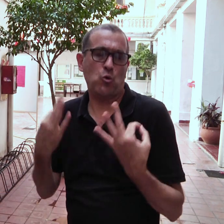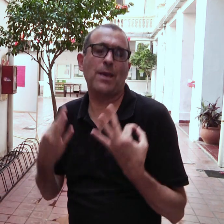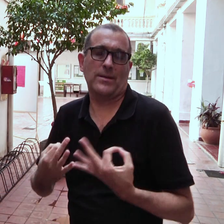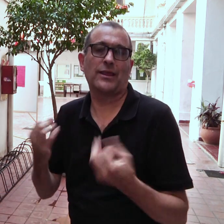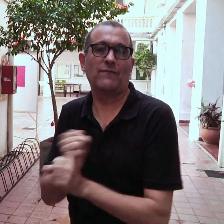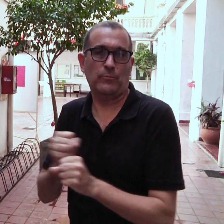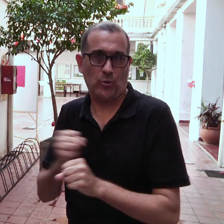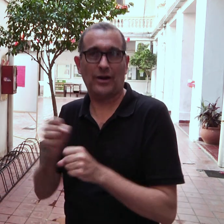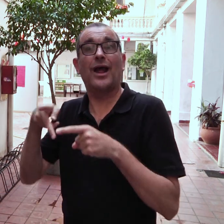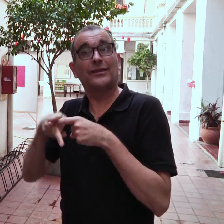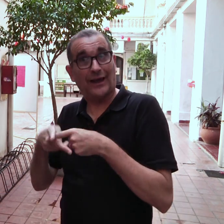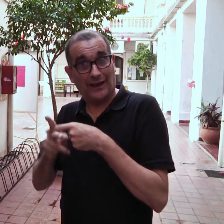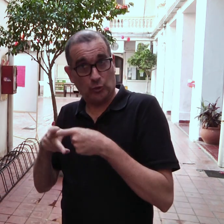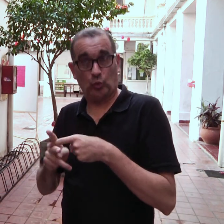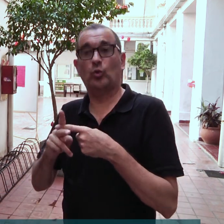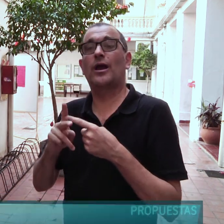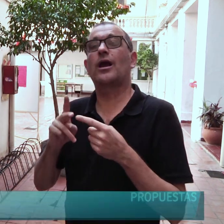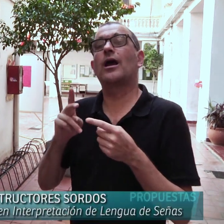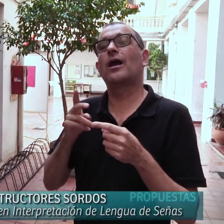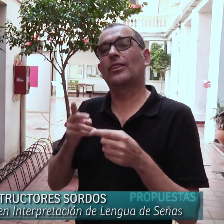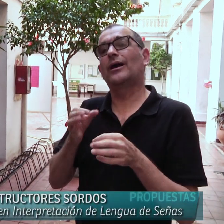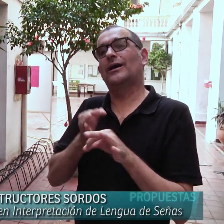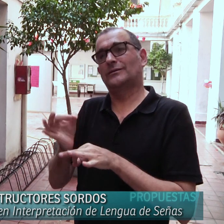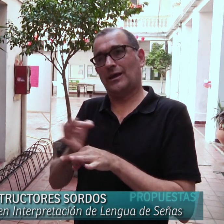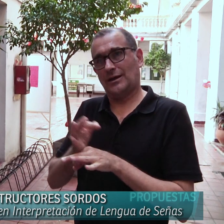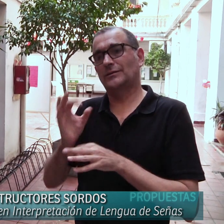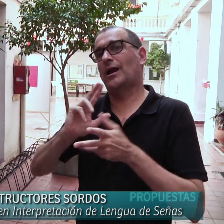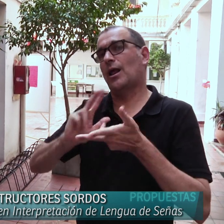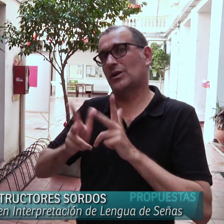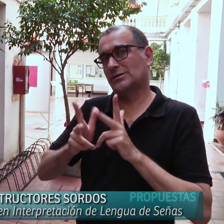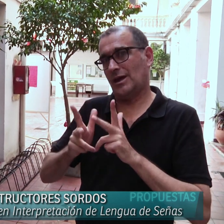no está aprobado. Nosotros pensamos que se va a aprobar sobre una tecnicatura